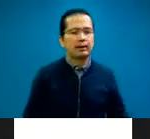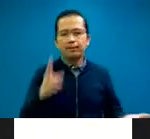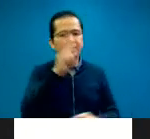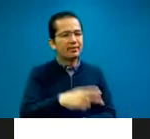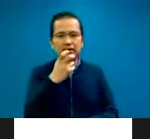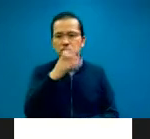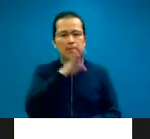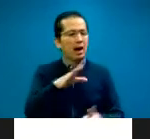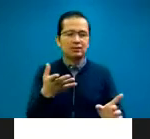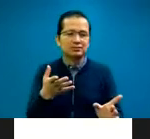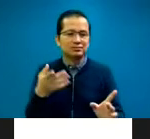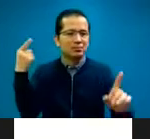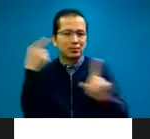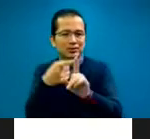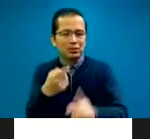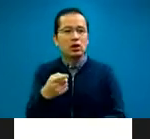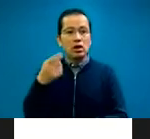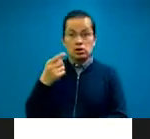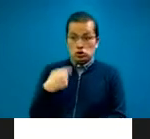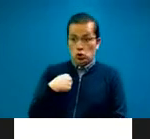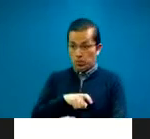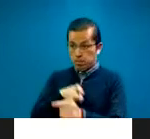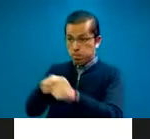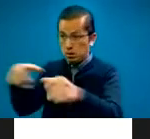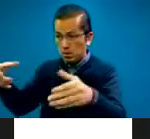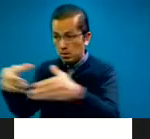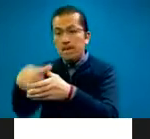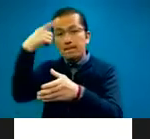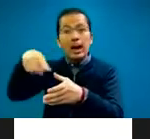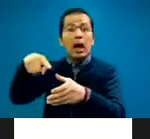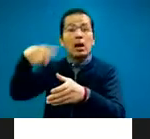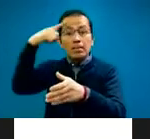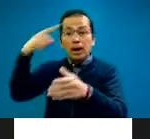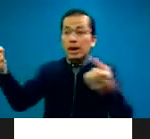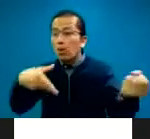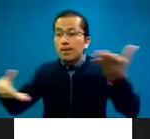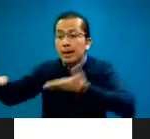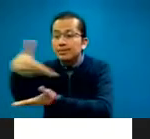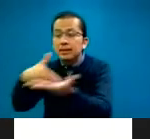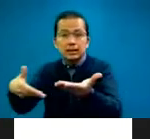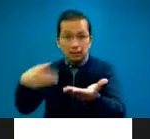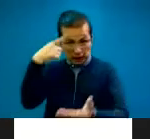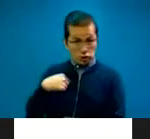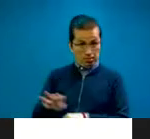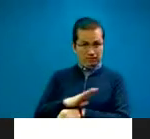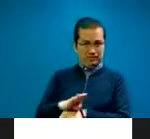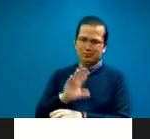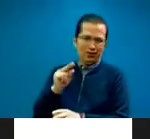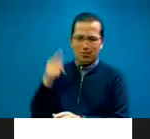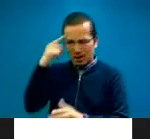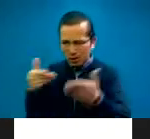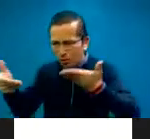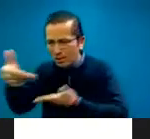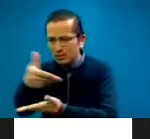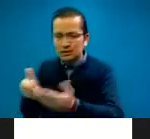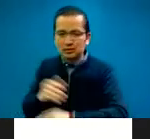recibir, sino para contribuir, contribuir al bienestar de tu profesión, a que nos profesionalicemos, valga la redundancia. Y cometí